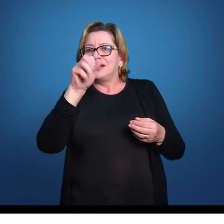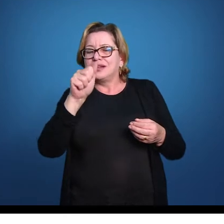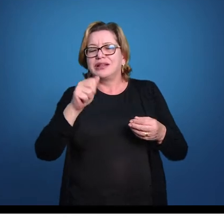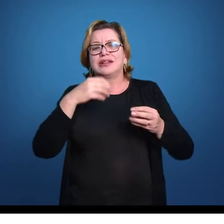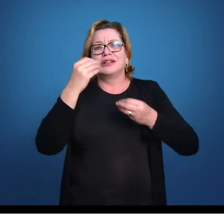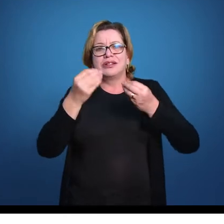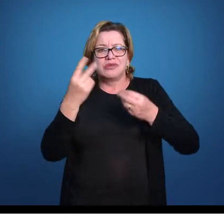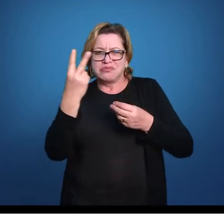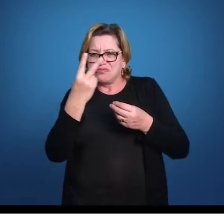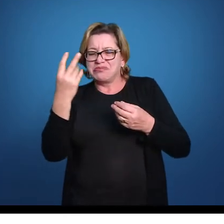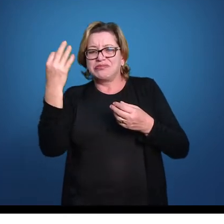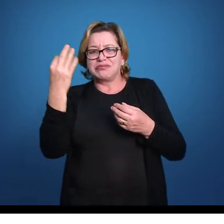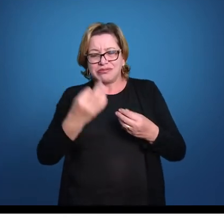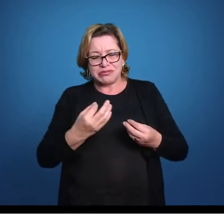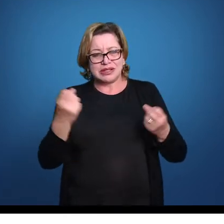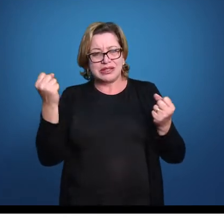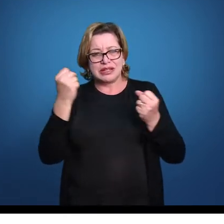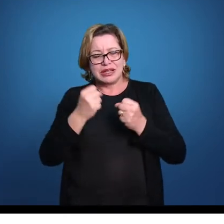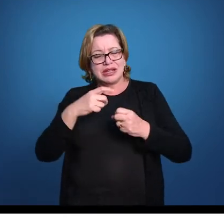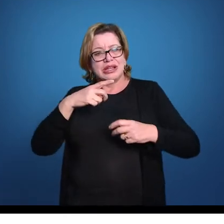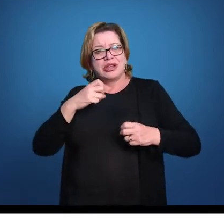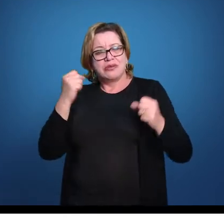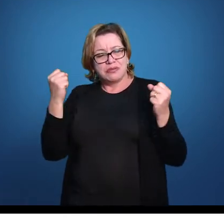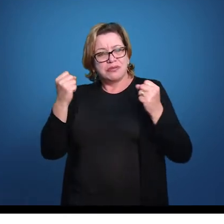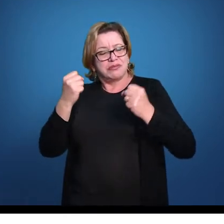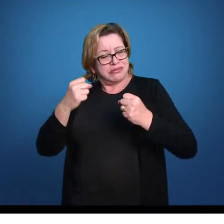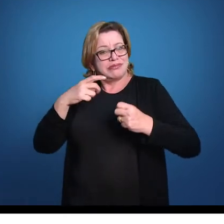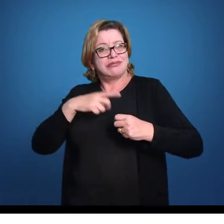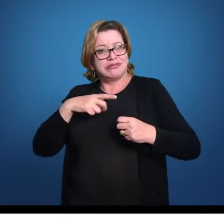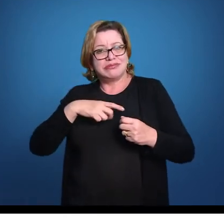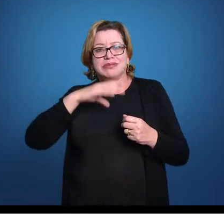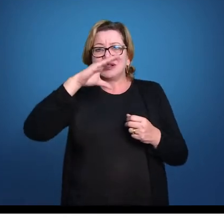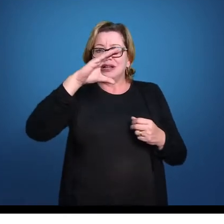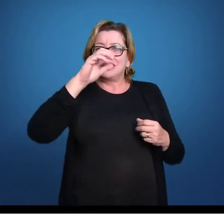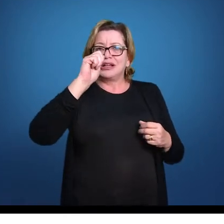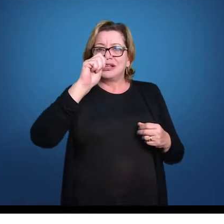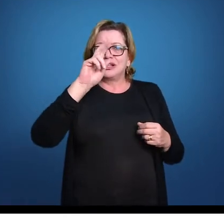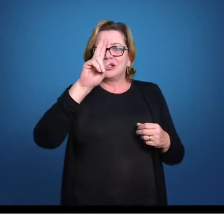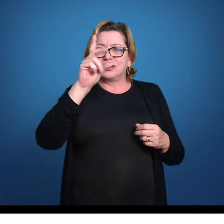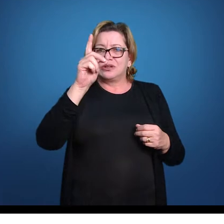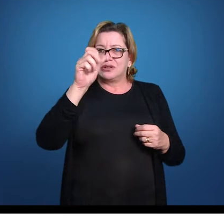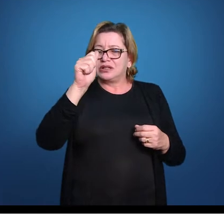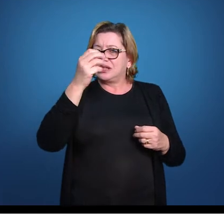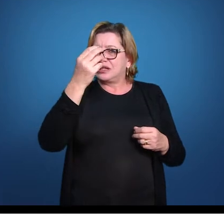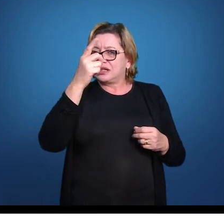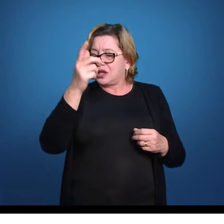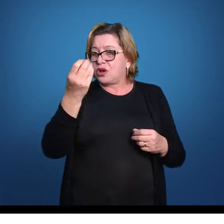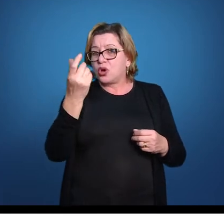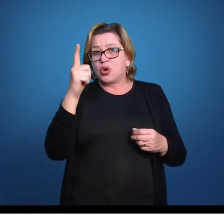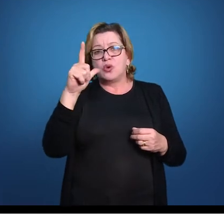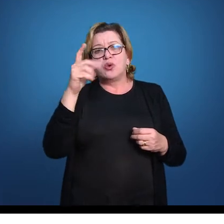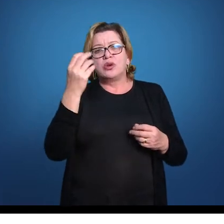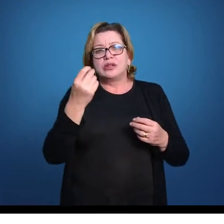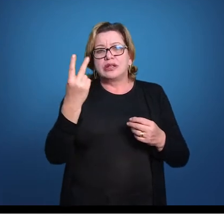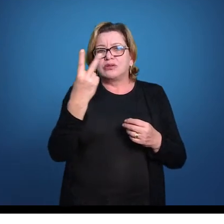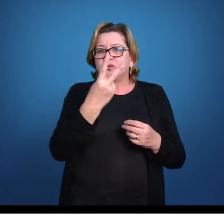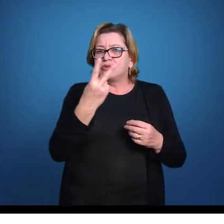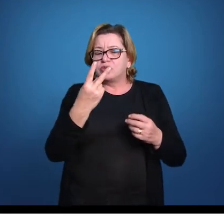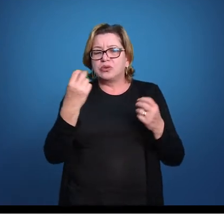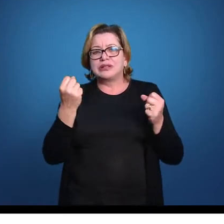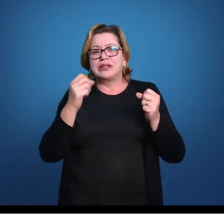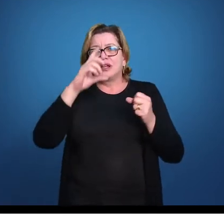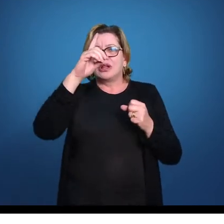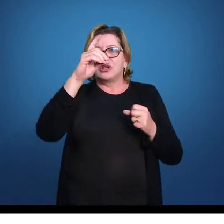é a cauda do animal, né? Pode ter ou não a nadadeira caudal. E as nadadeiras dorsais, uma ou as duas, podem ser